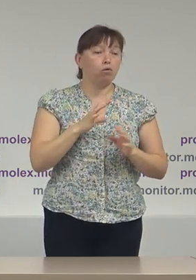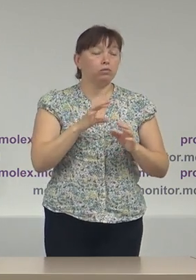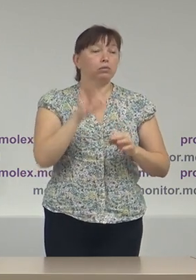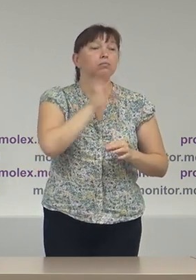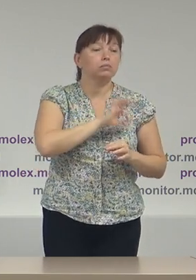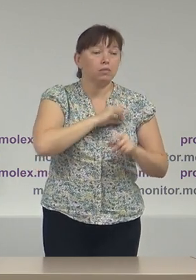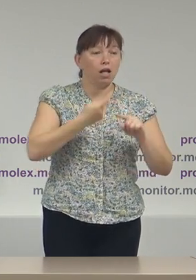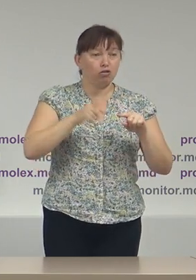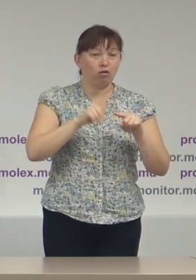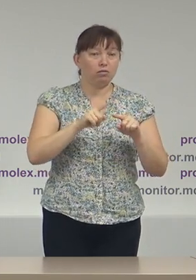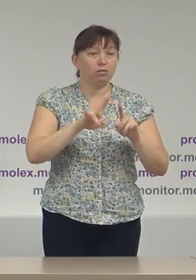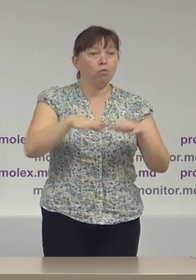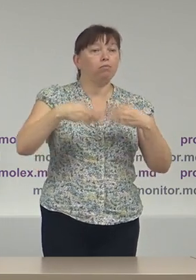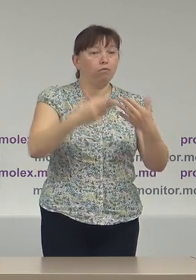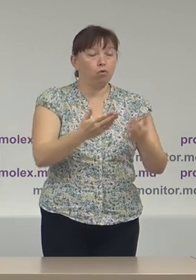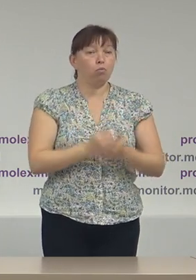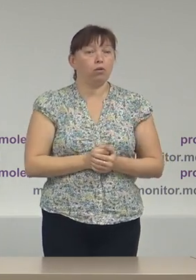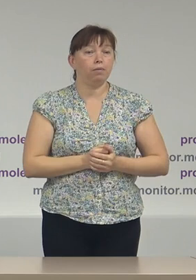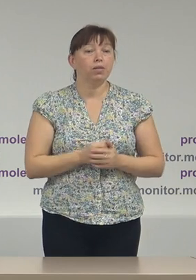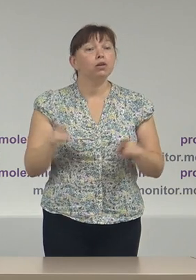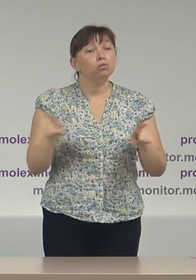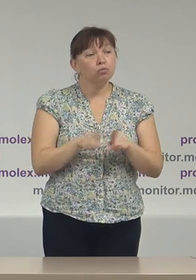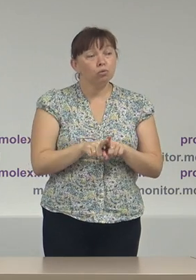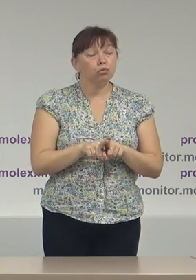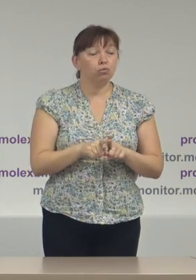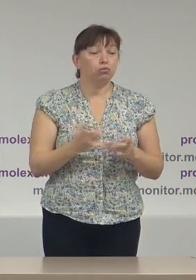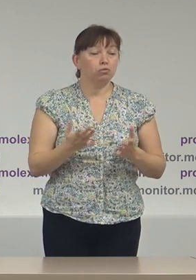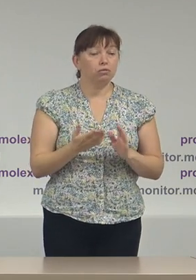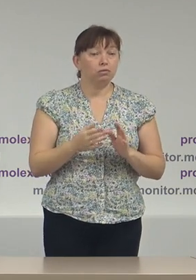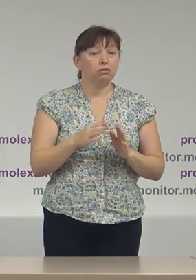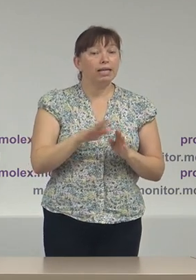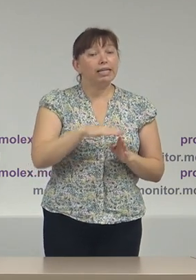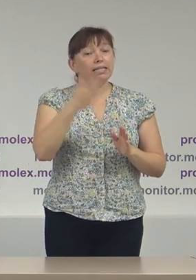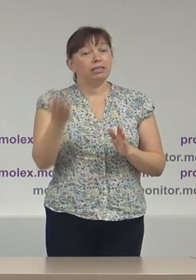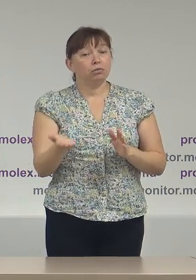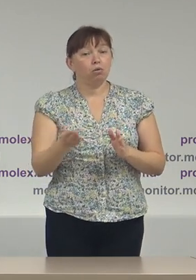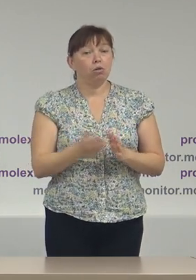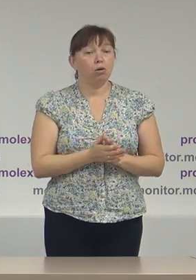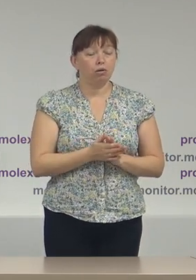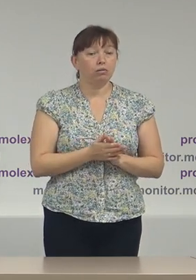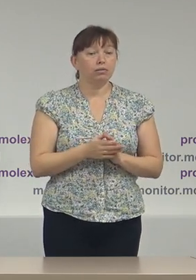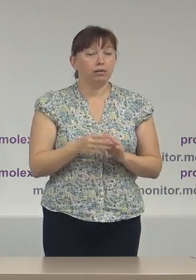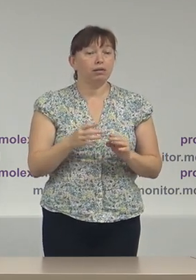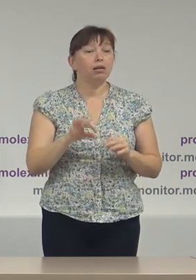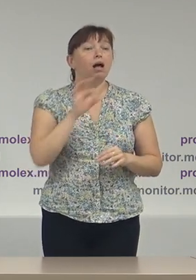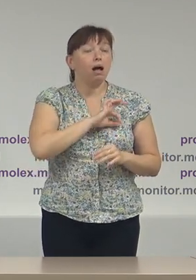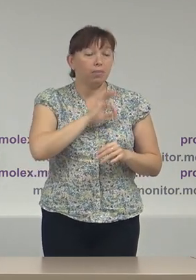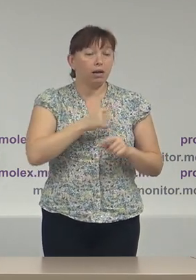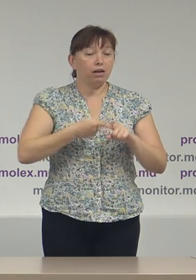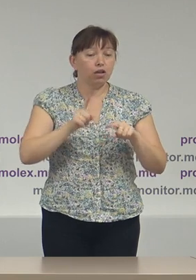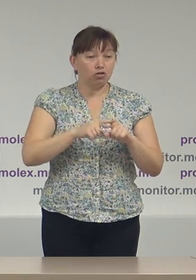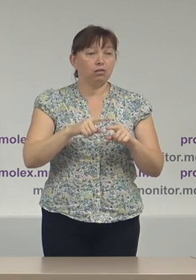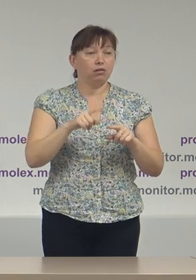aplicare această formulă, totuși, dincolo de aplicarea acestei formule,